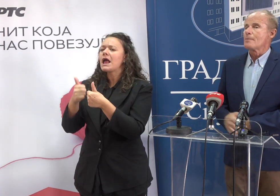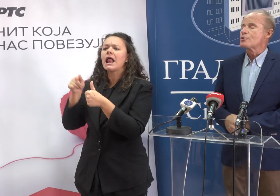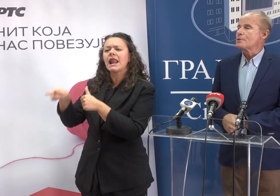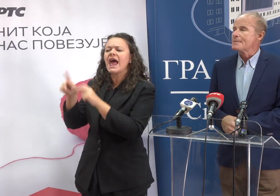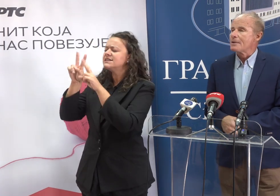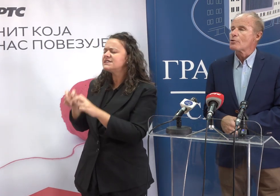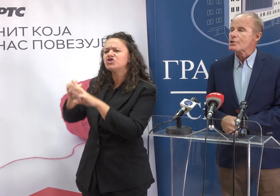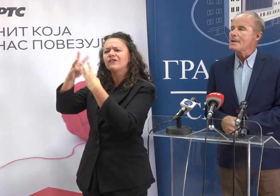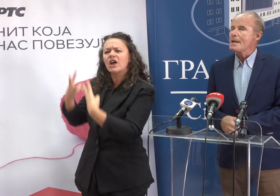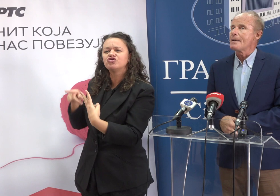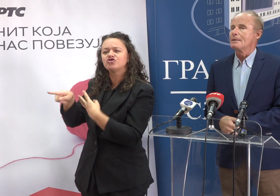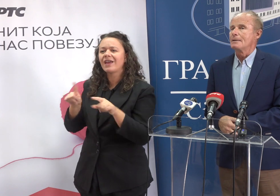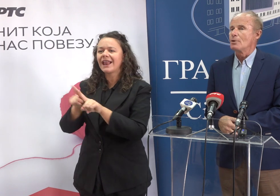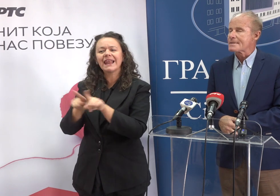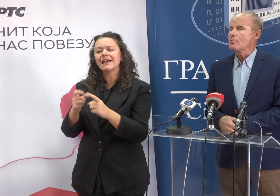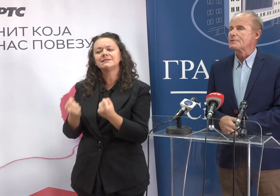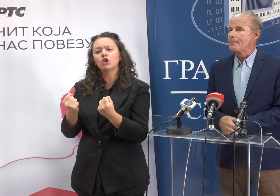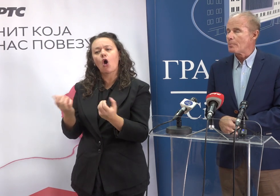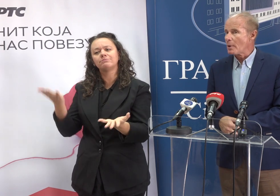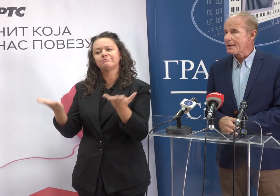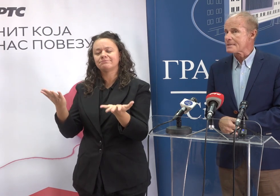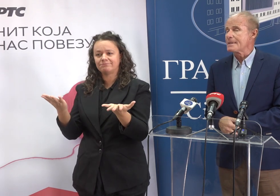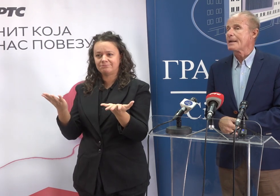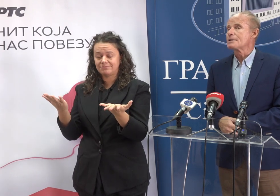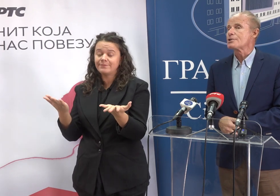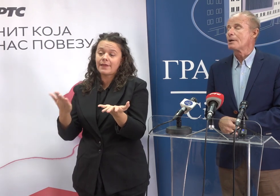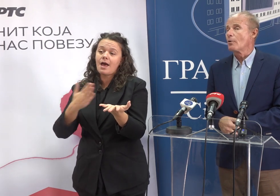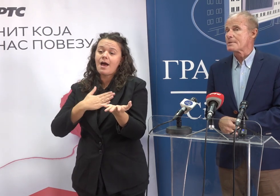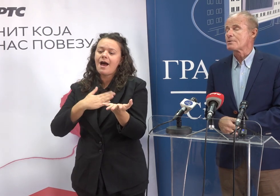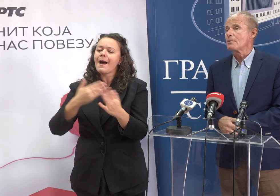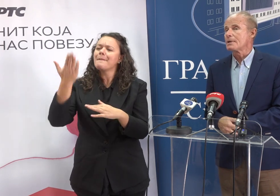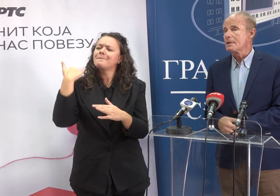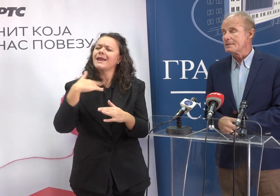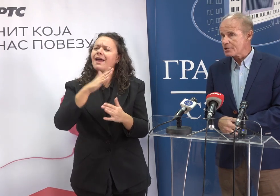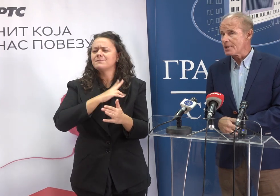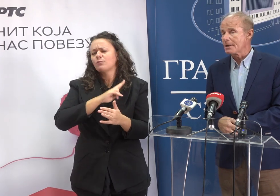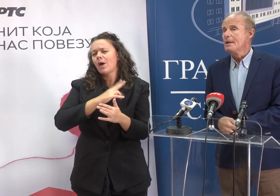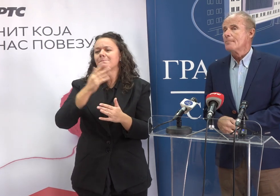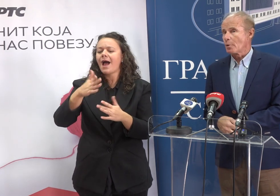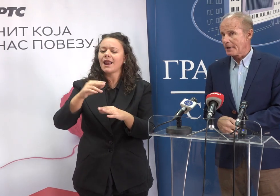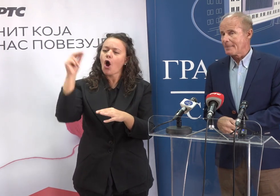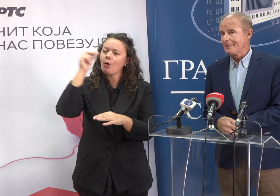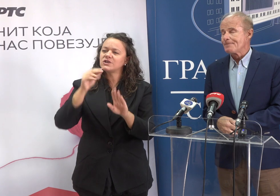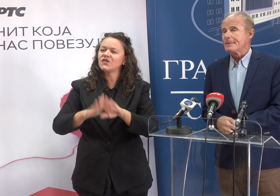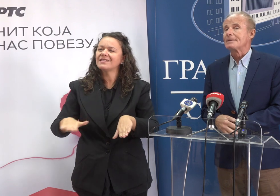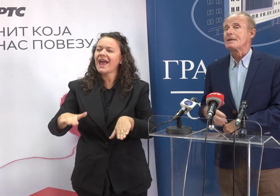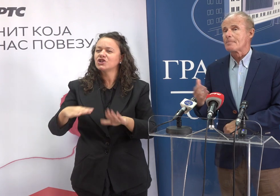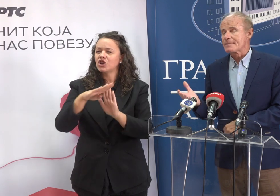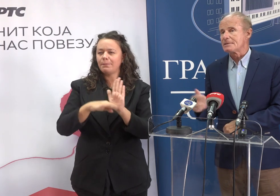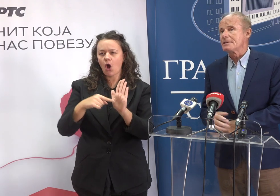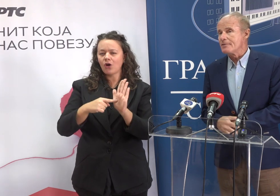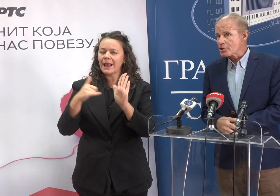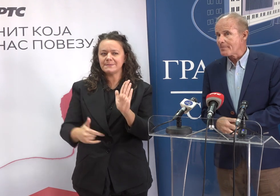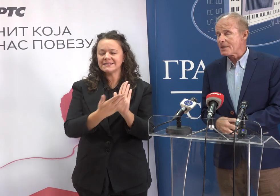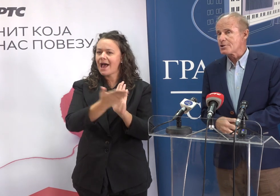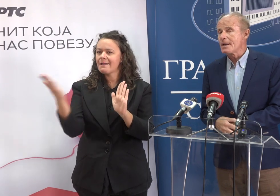Zaključeno je međutim da još nije dostignuta popularnost nekadašnjeg obrazovnog i dečijeg programa, da treba